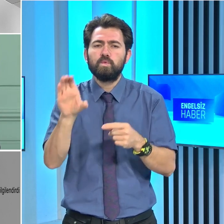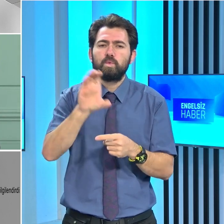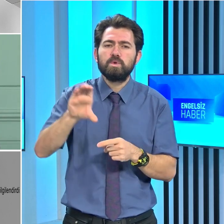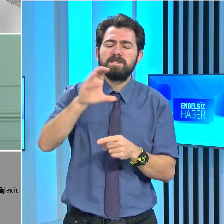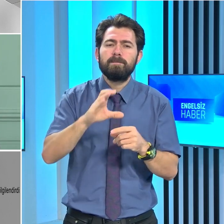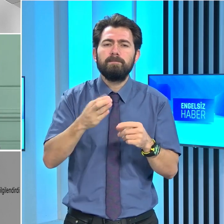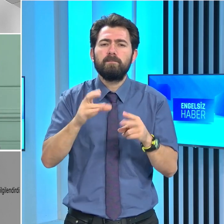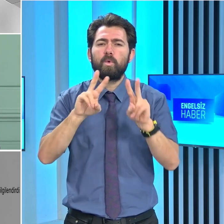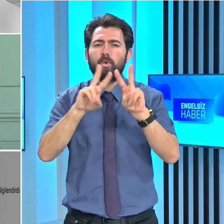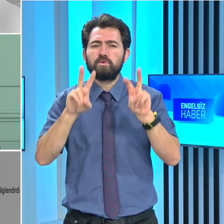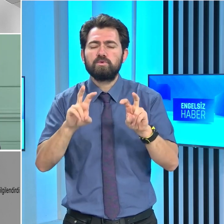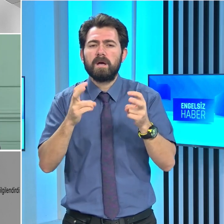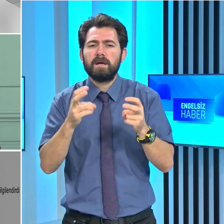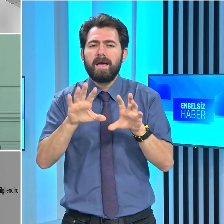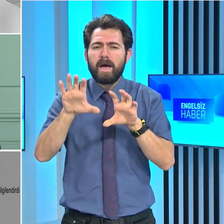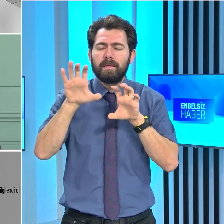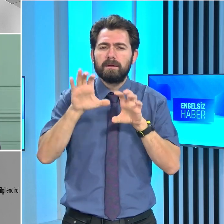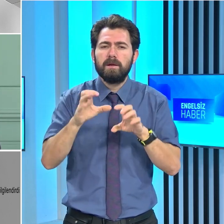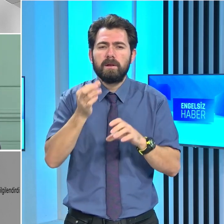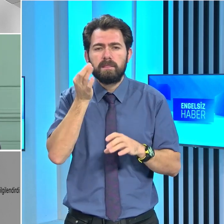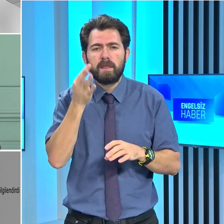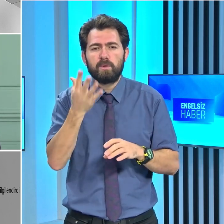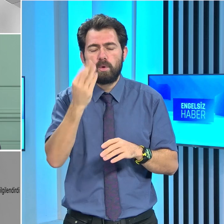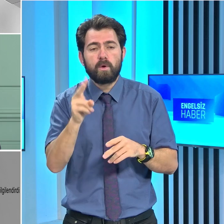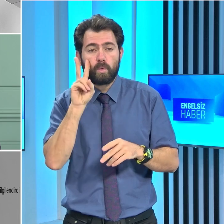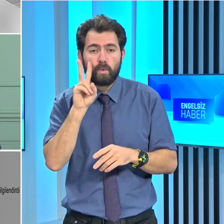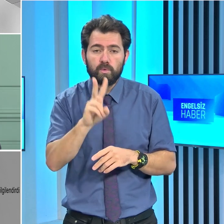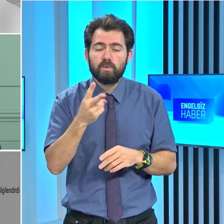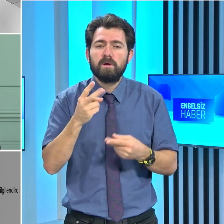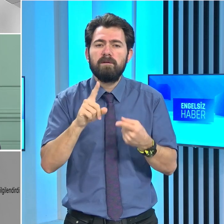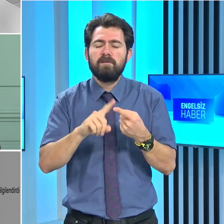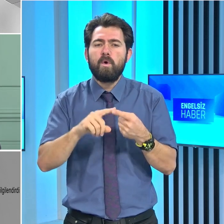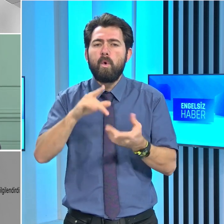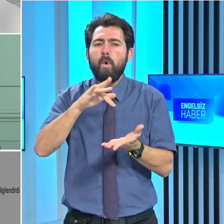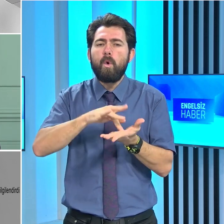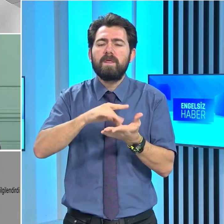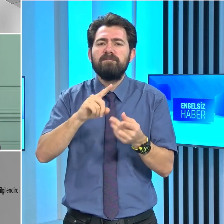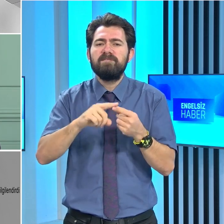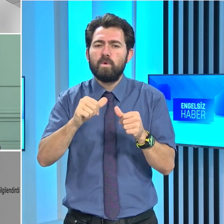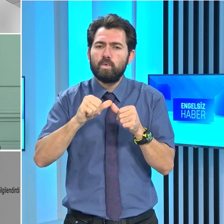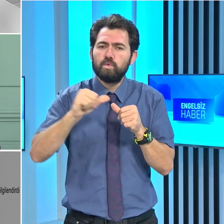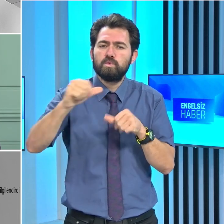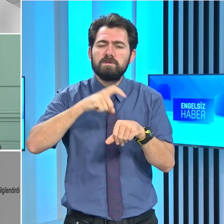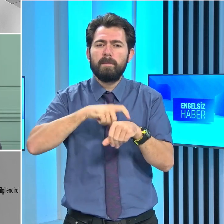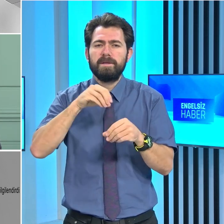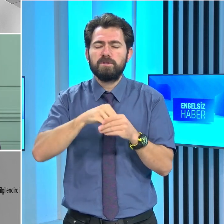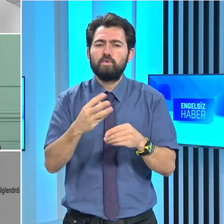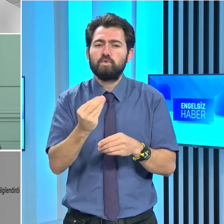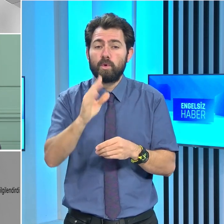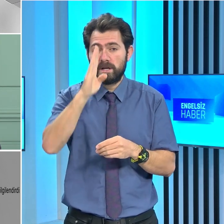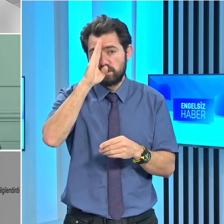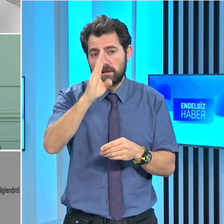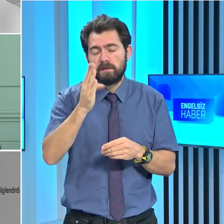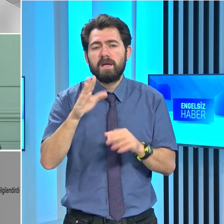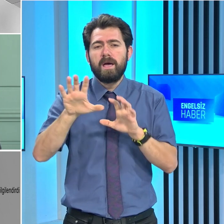sektöründeki etkilerin çok net görülmeye başlandığını, orta ve uzun vadede çok ciddi